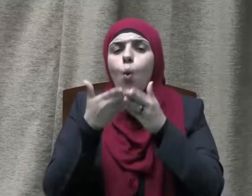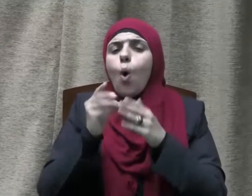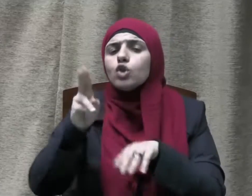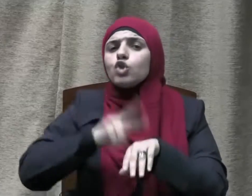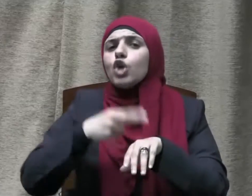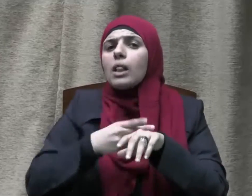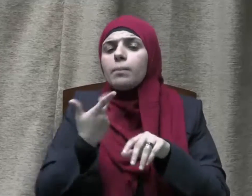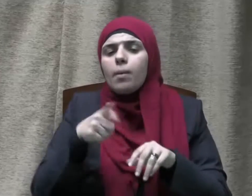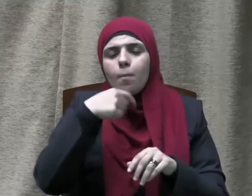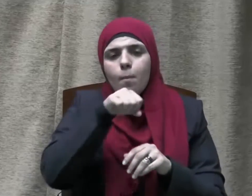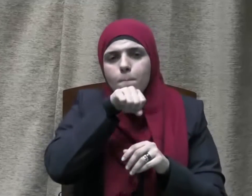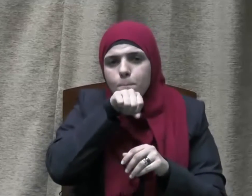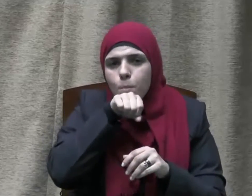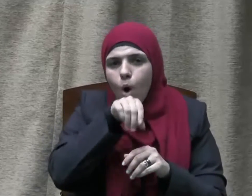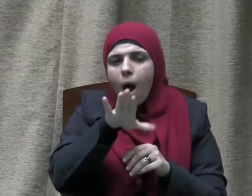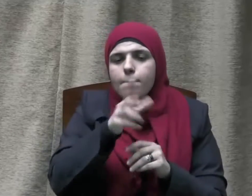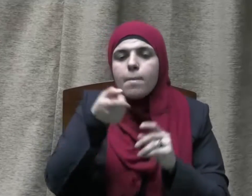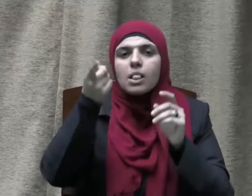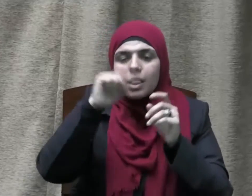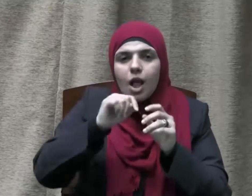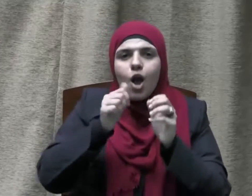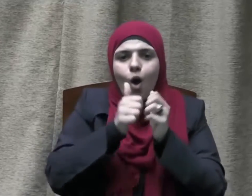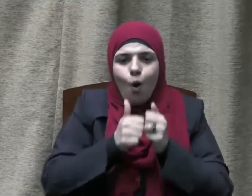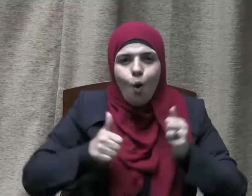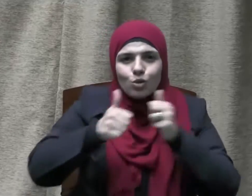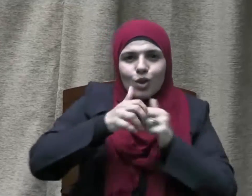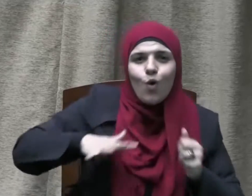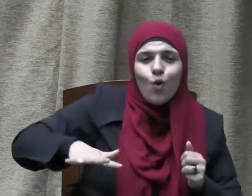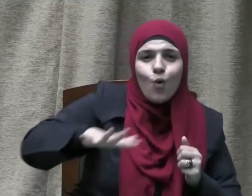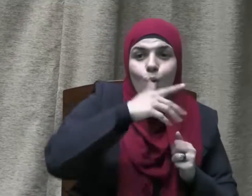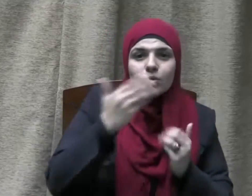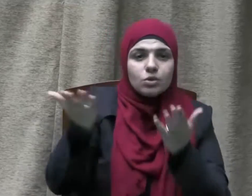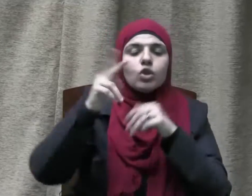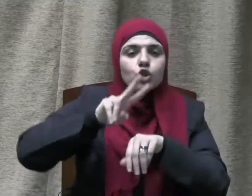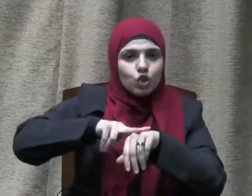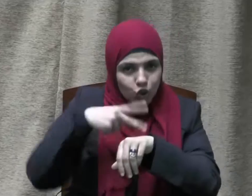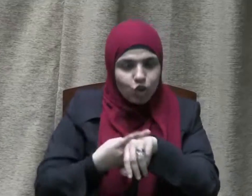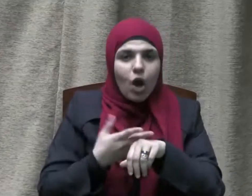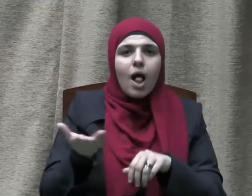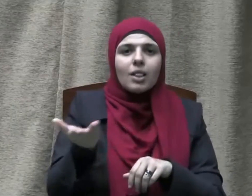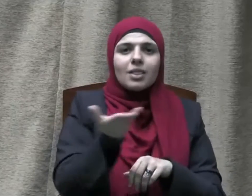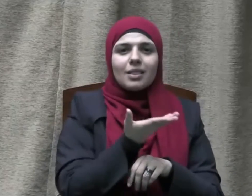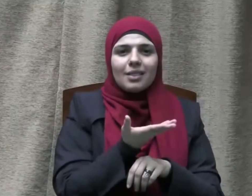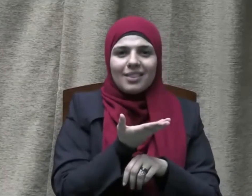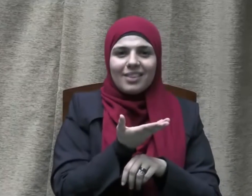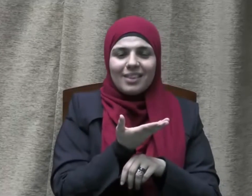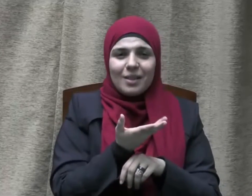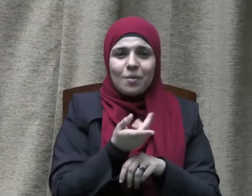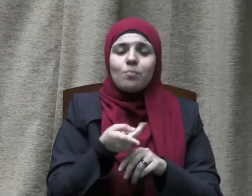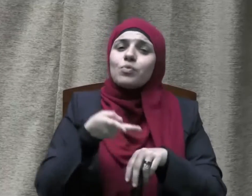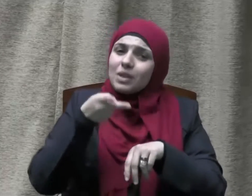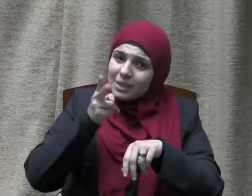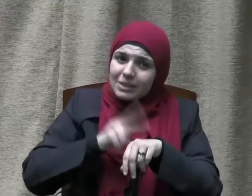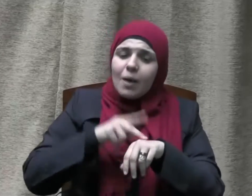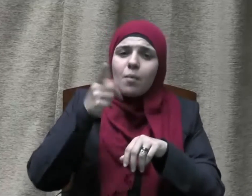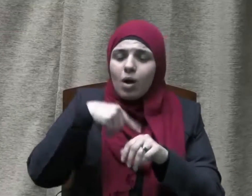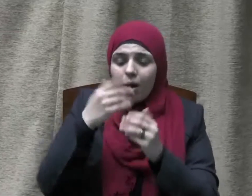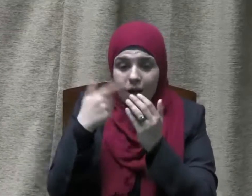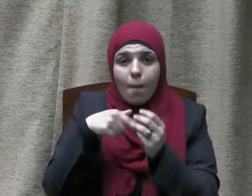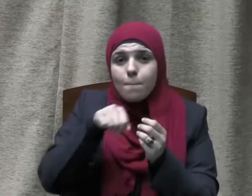محمد وأمته فيجاء بكم فتشهدون ثم قرأ رسول الله صلى الله